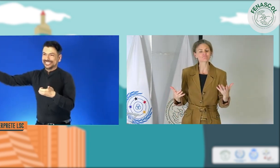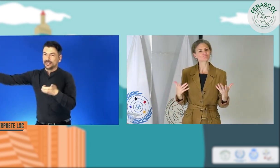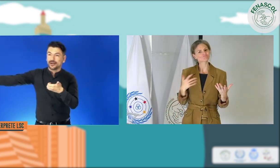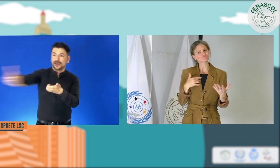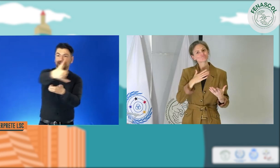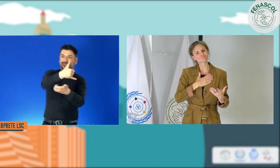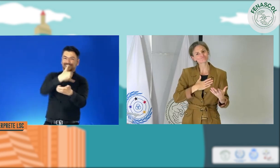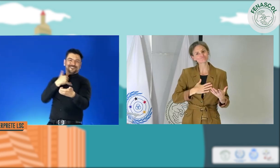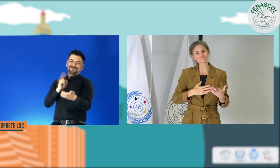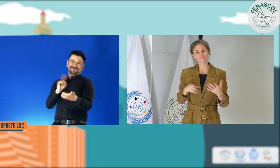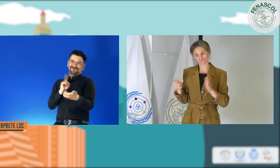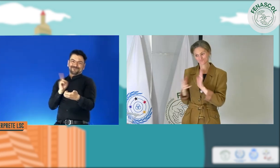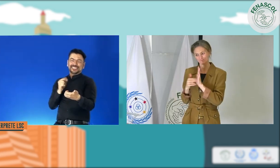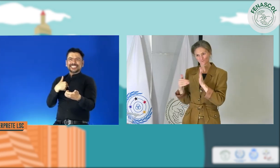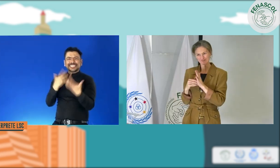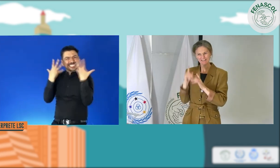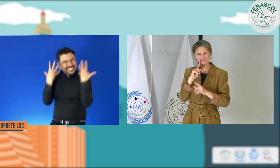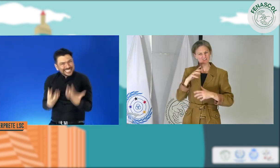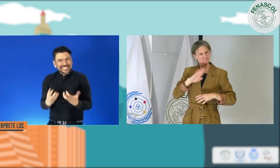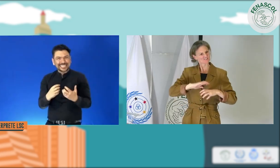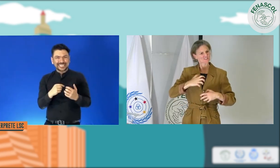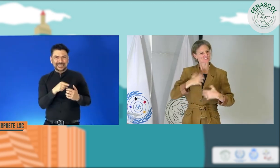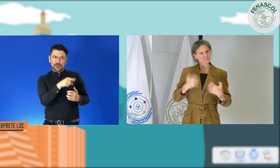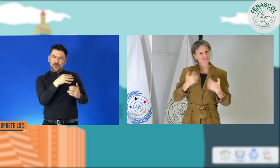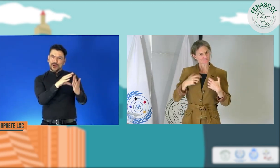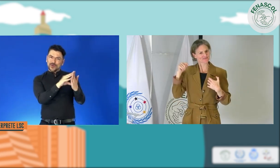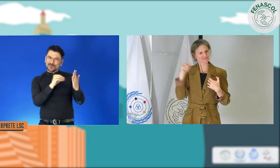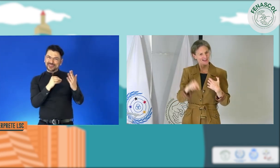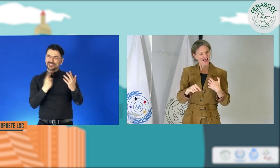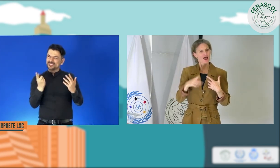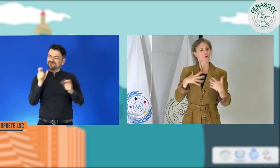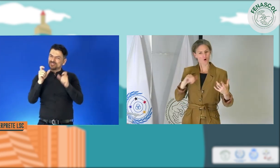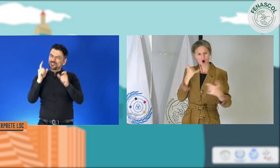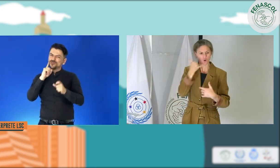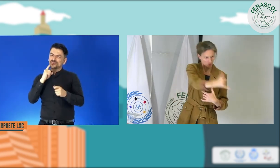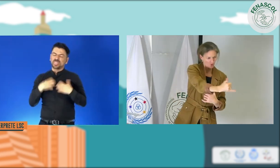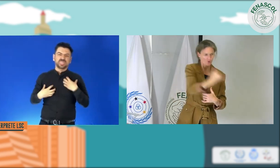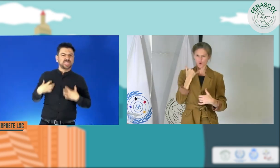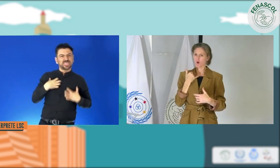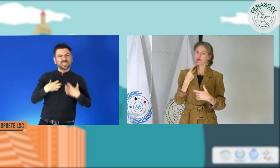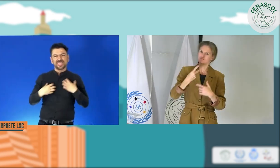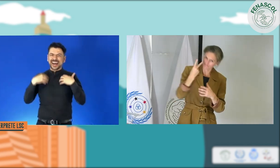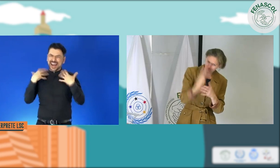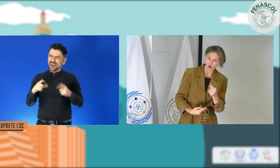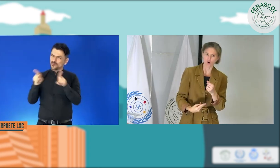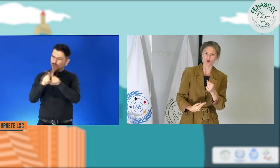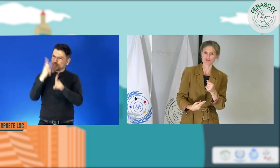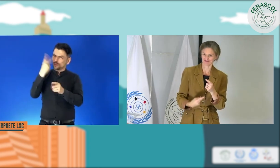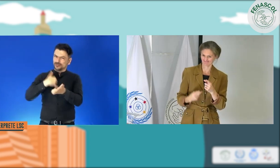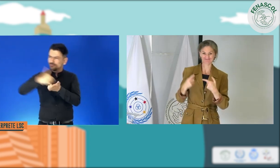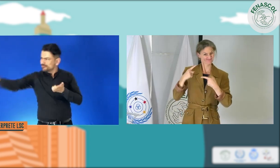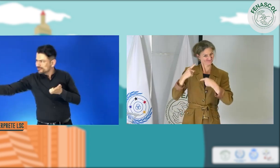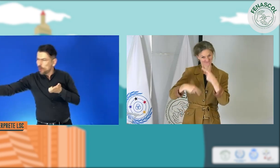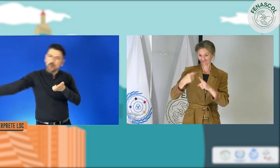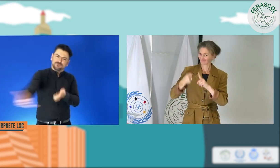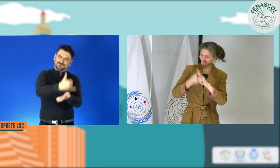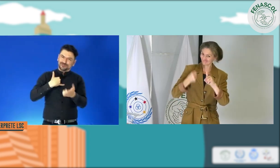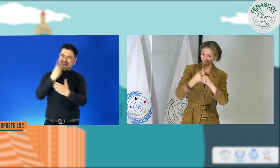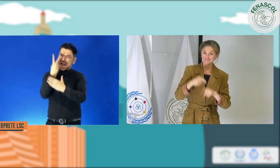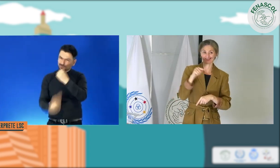De que las personas sordas llamábamos a las personas oyentes. Y pues la comunidad empezó a quejarse y decir, bueno, esto debe ser